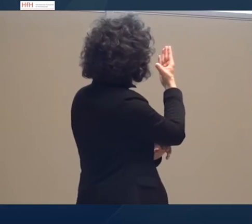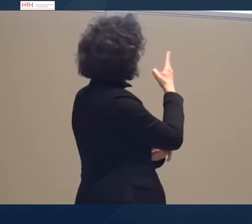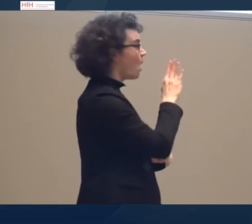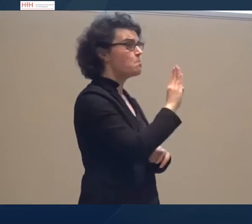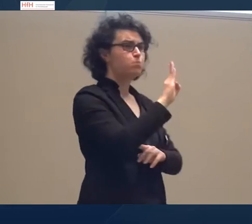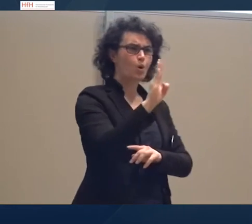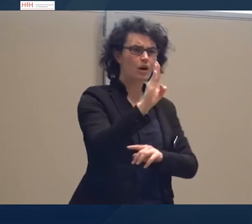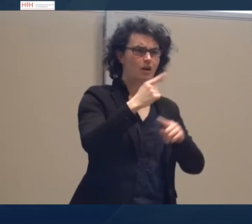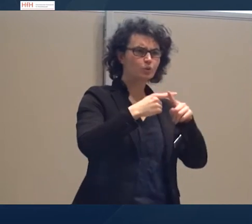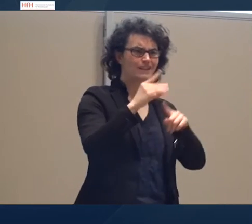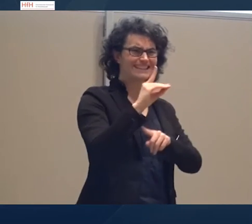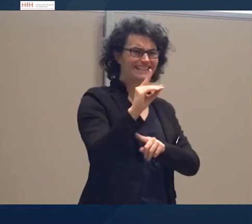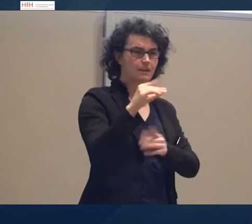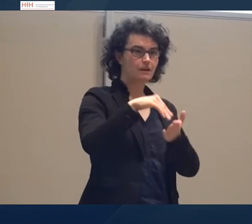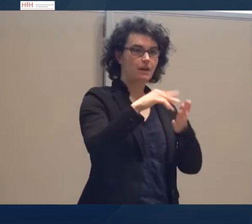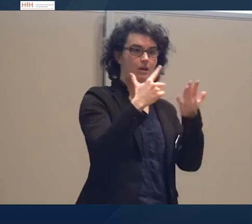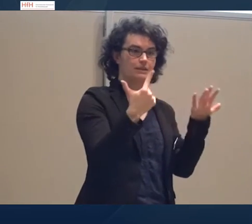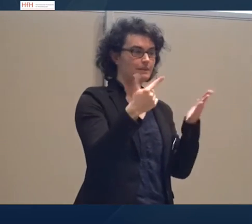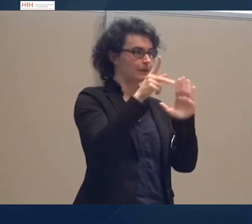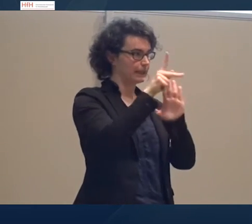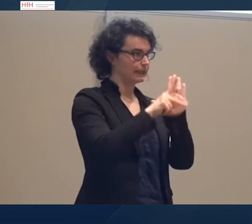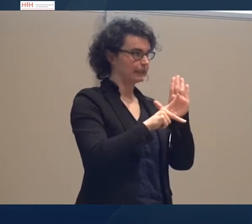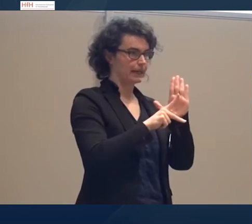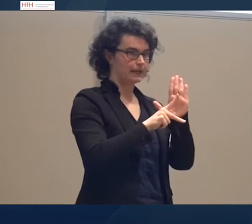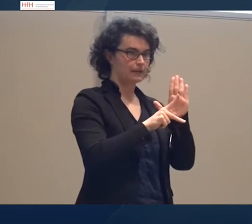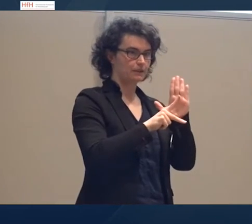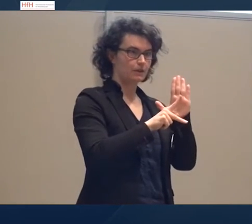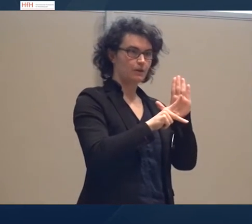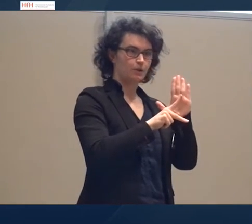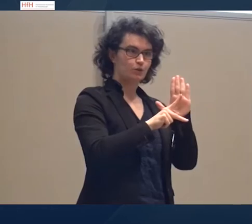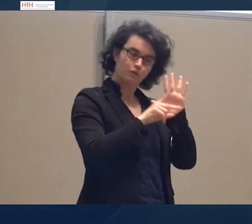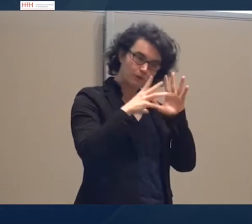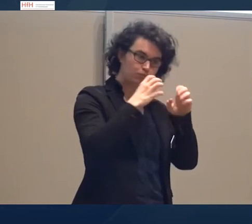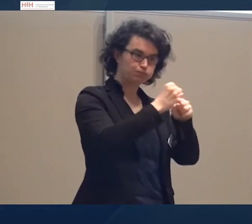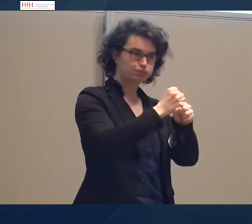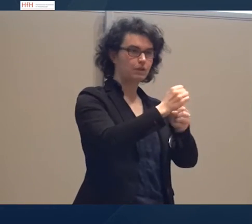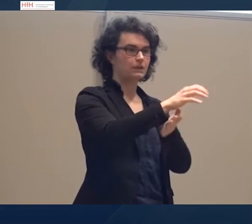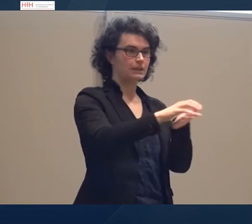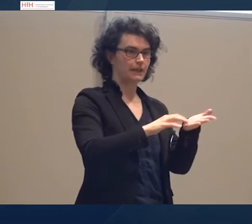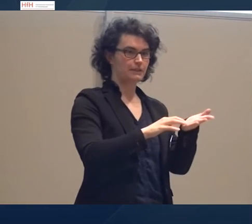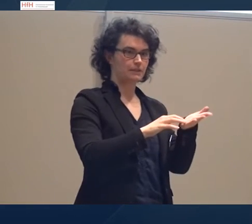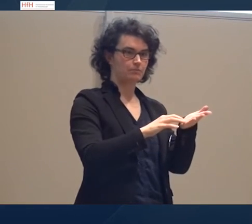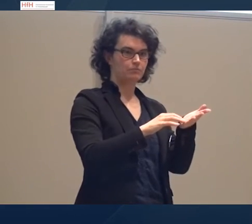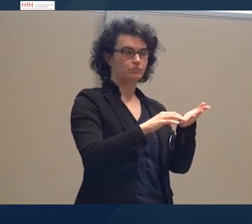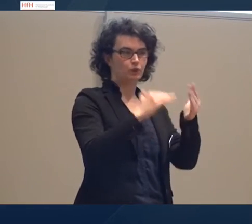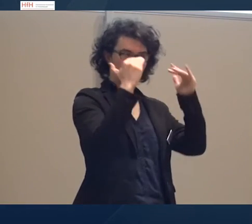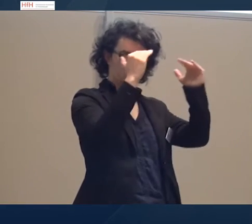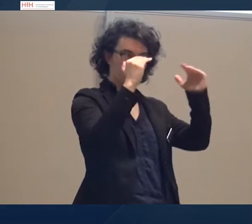Kriterien aufgestellt, an denen man Text festmachen kann. Und die sind sehr interessant und sehr nützlich für uns.